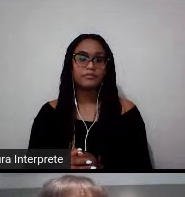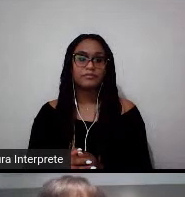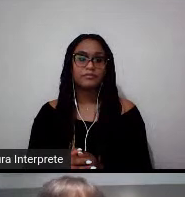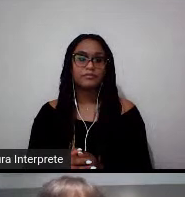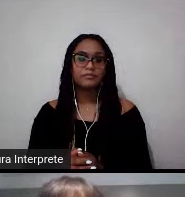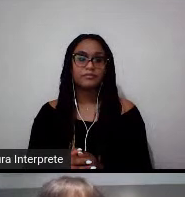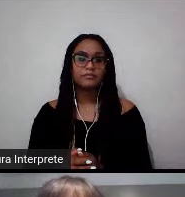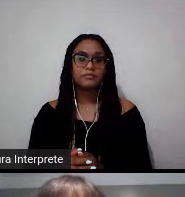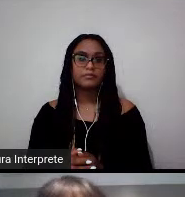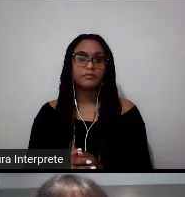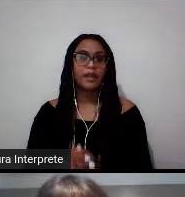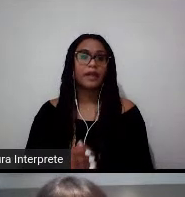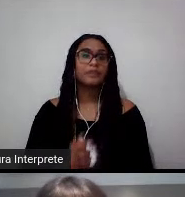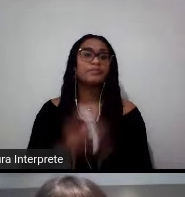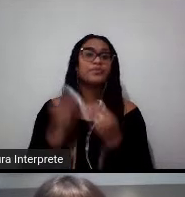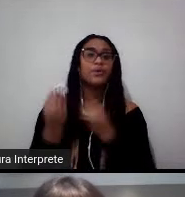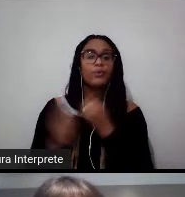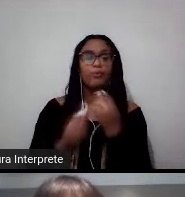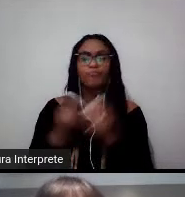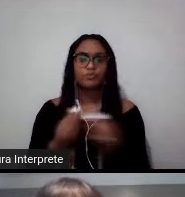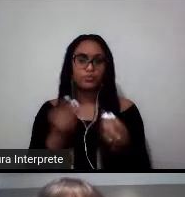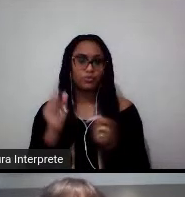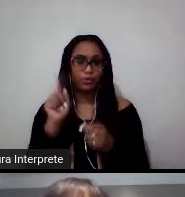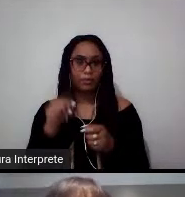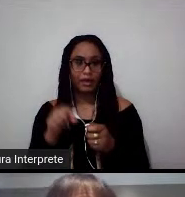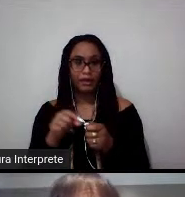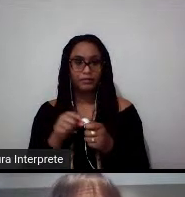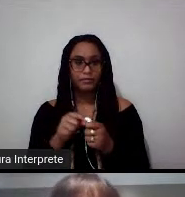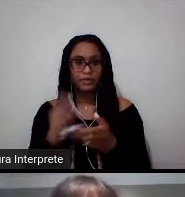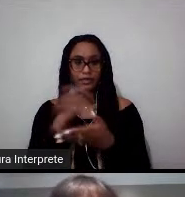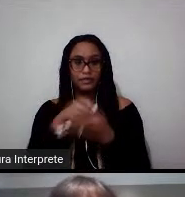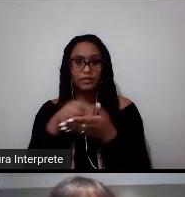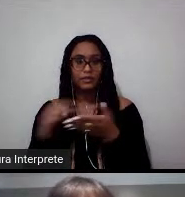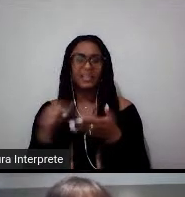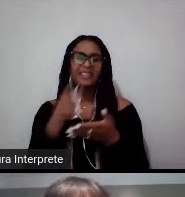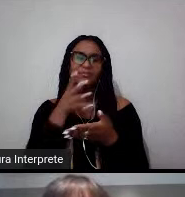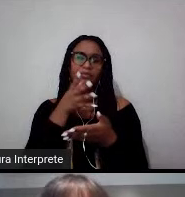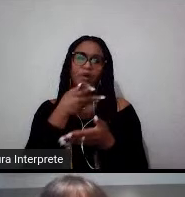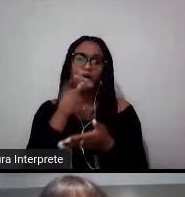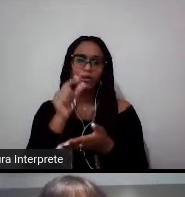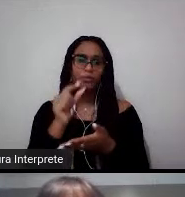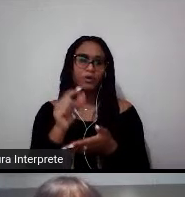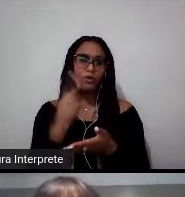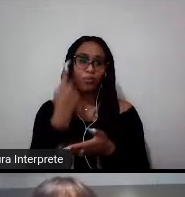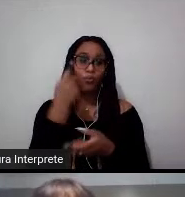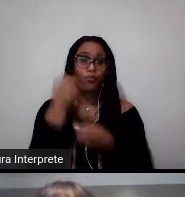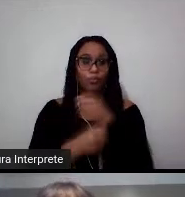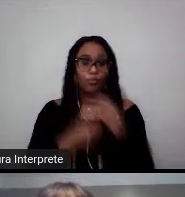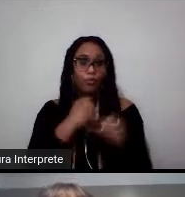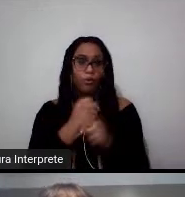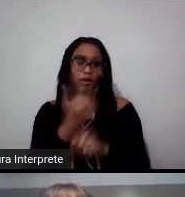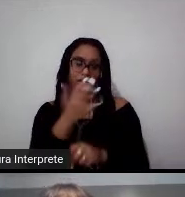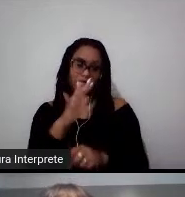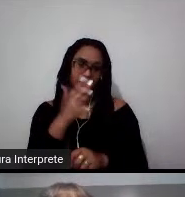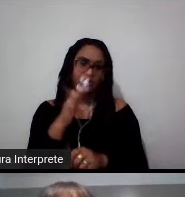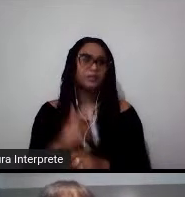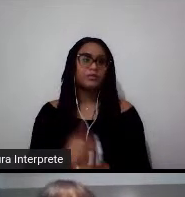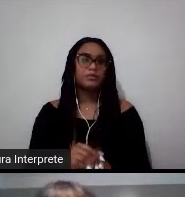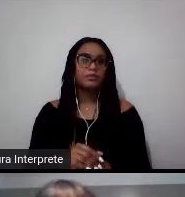E como é que funciona o processo de inscrição? É um processo de inscrição um pouco demorado, ele leva um ano, desde você